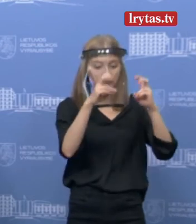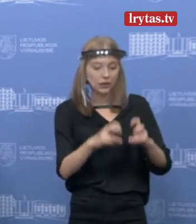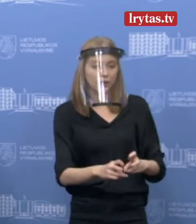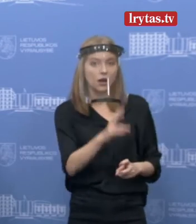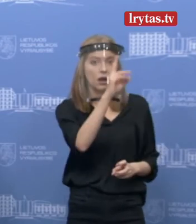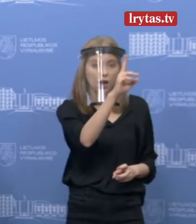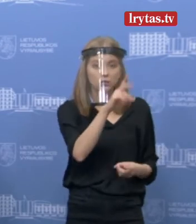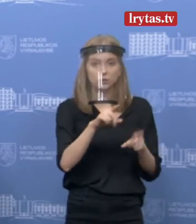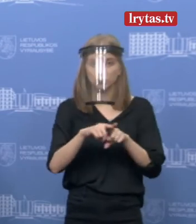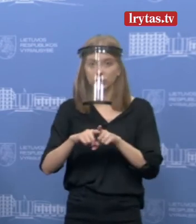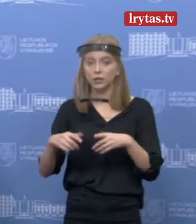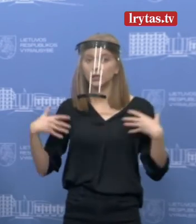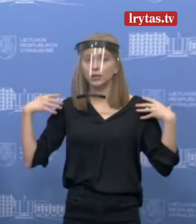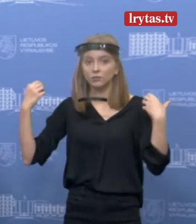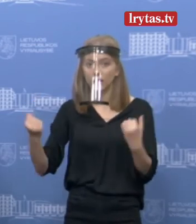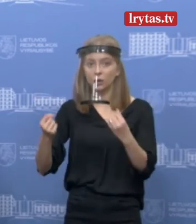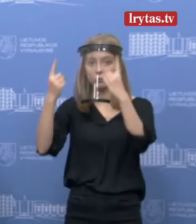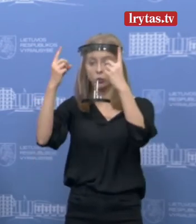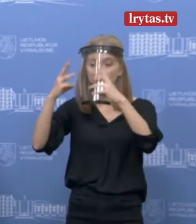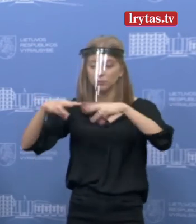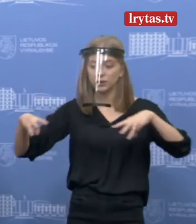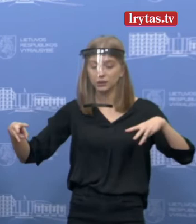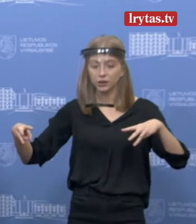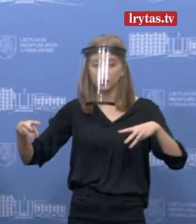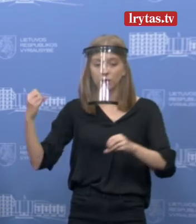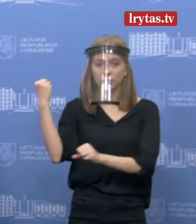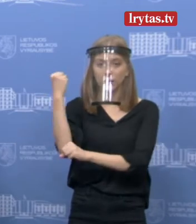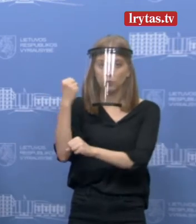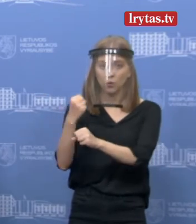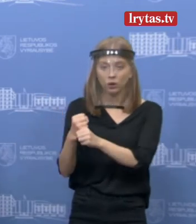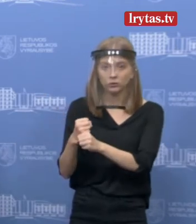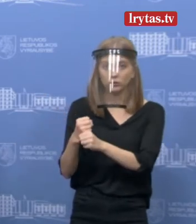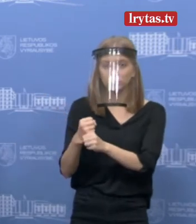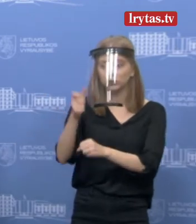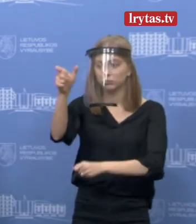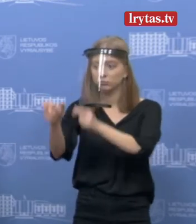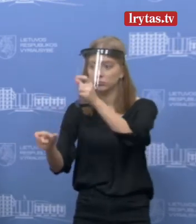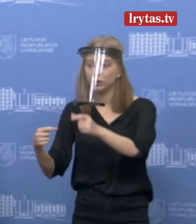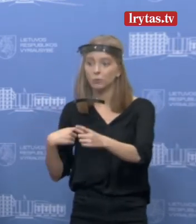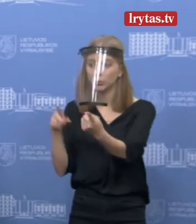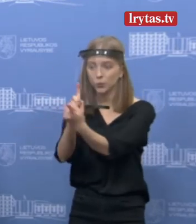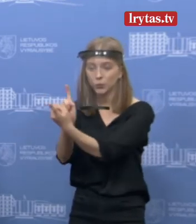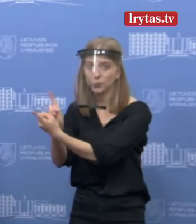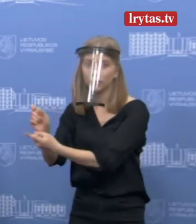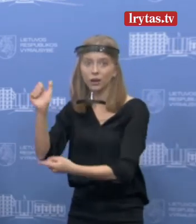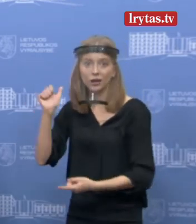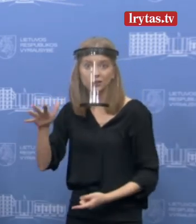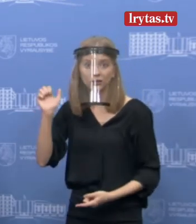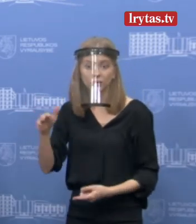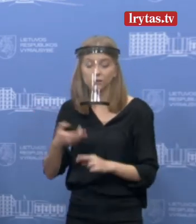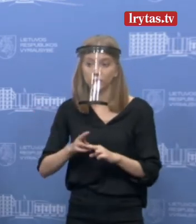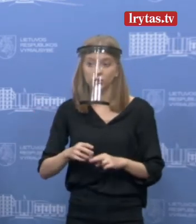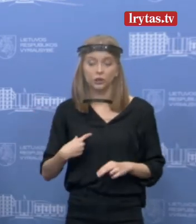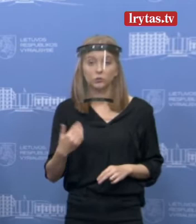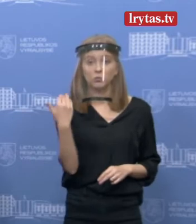tarpe ir su sveikatos apsaugos ministerijos sistemos visais atsakingais asmenimis, tai tiesiog pasitirau dėl tokias